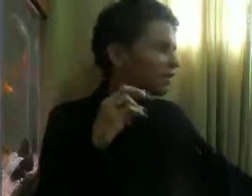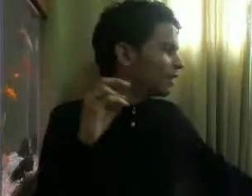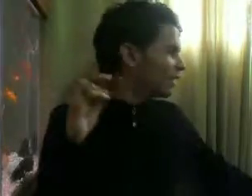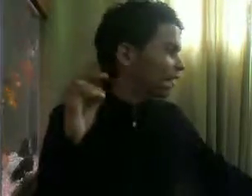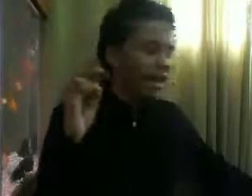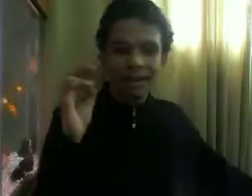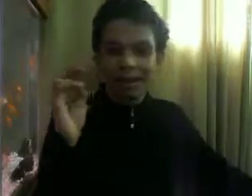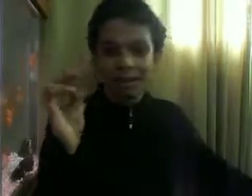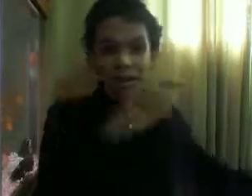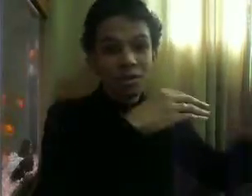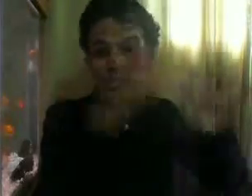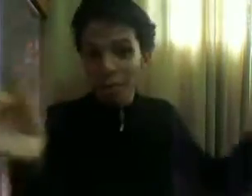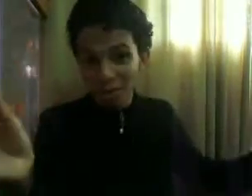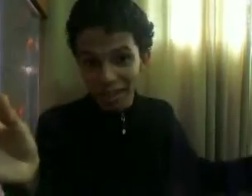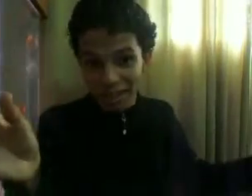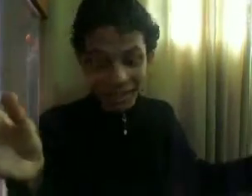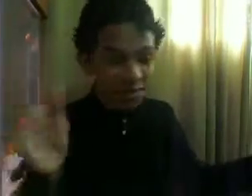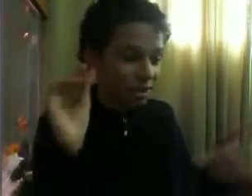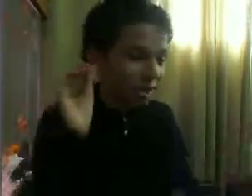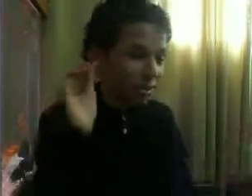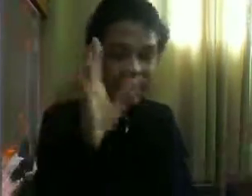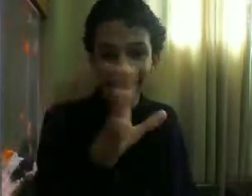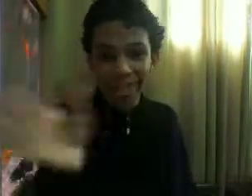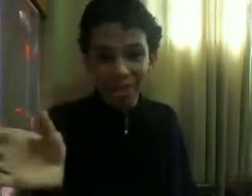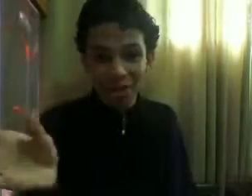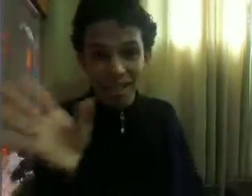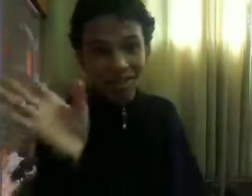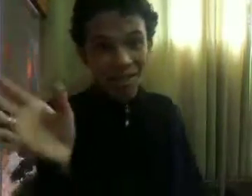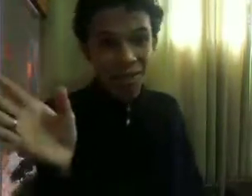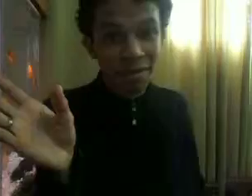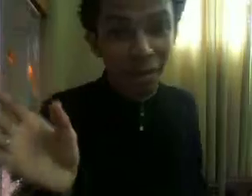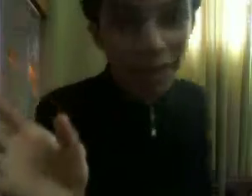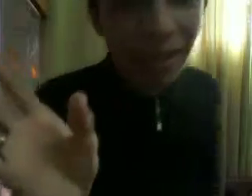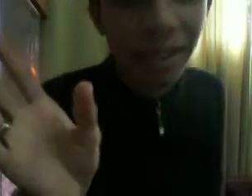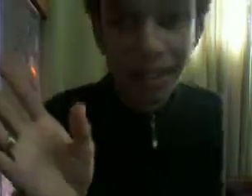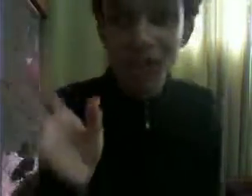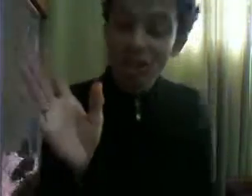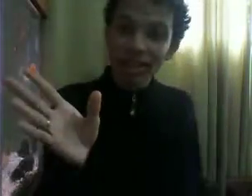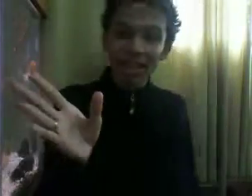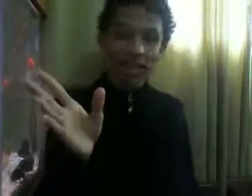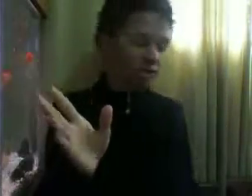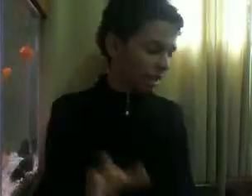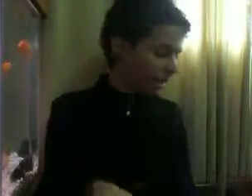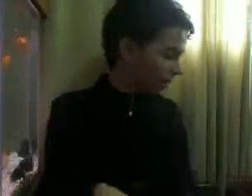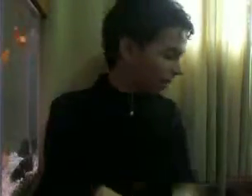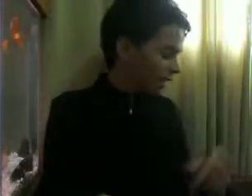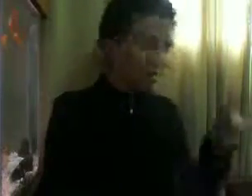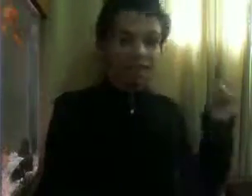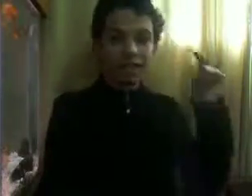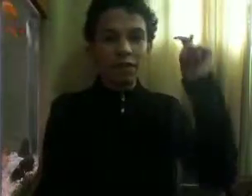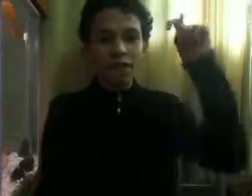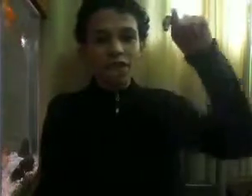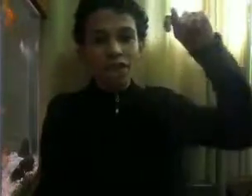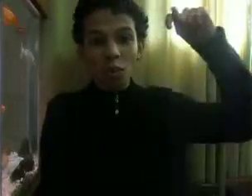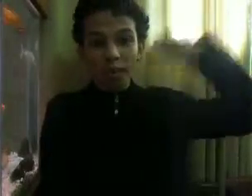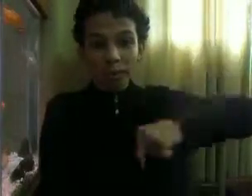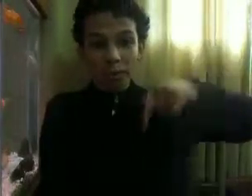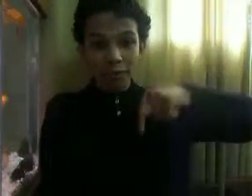vou falar Eu não vou dar muitos detalhes Porque qualquer detalhe Que eu der Vai ser um spoiler Gigantesco Tá Enfim Eu vou deixar o link Pro